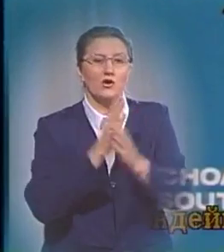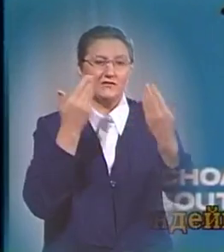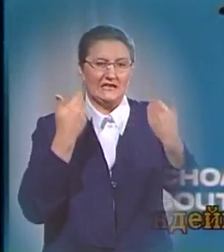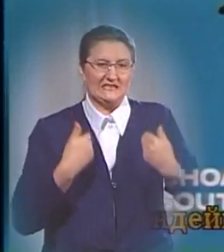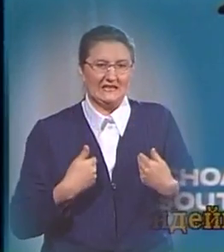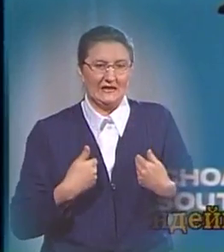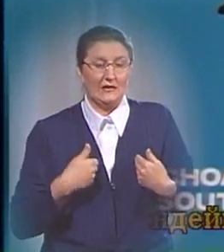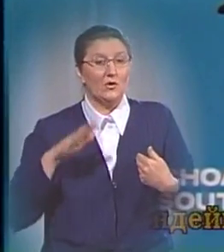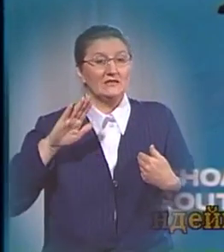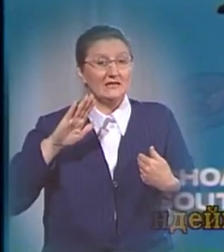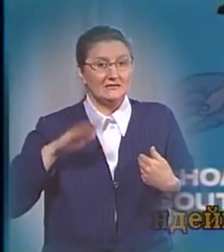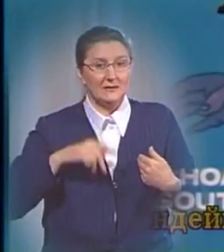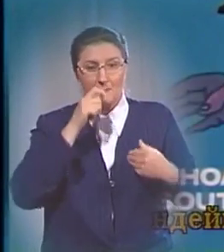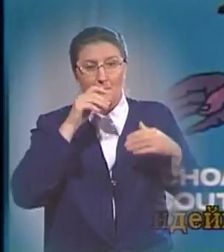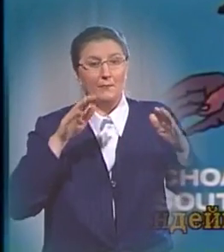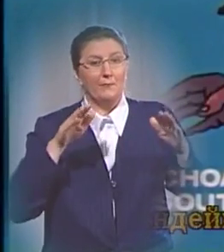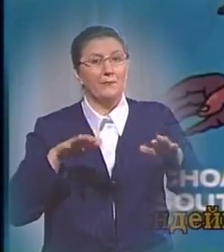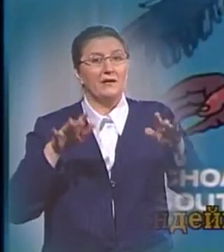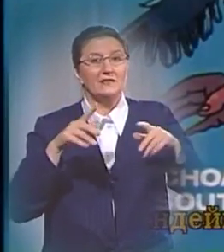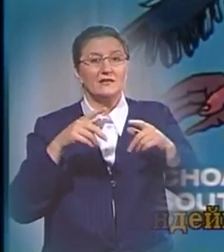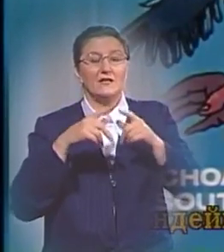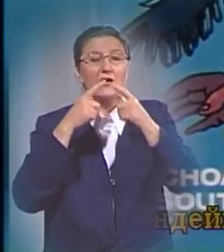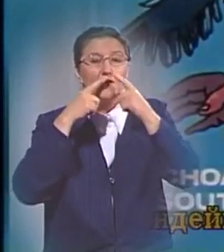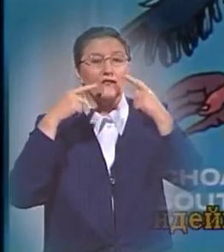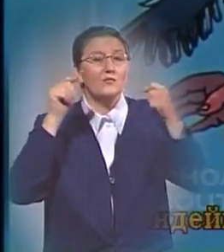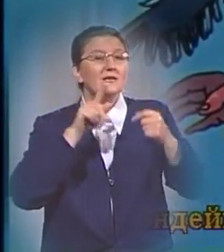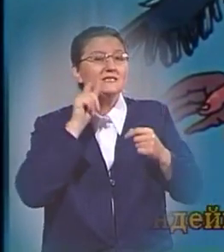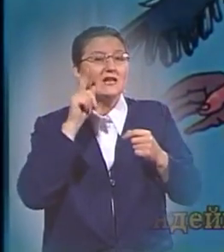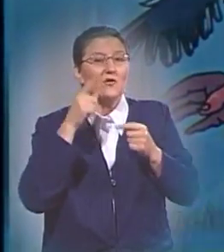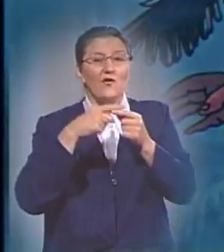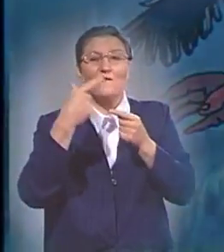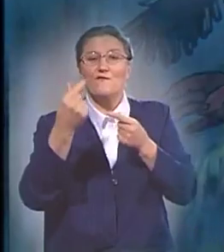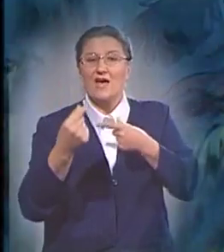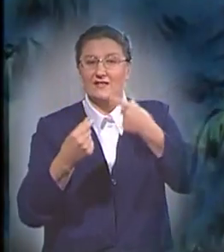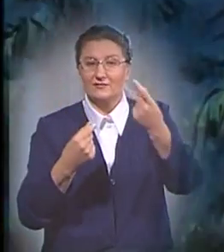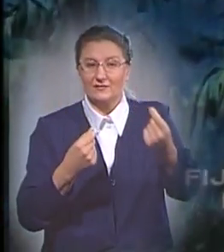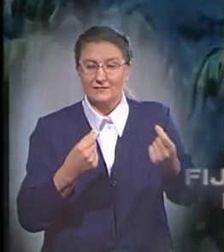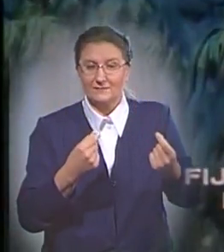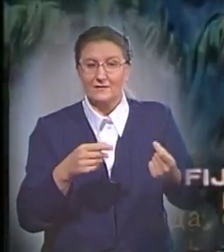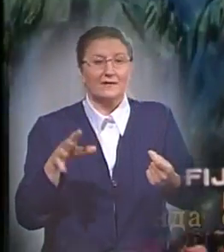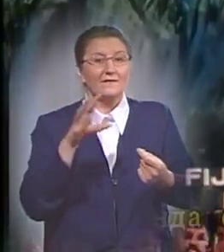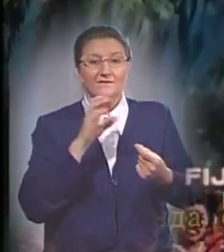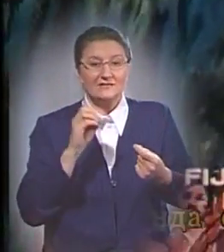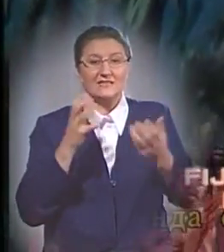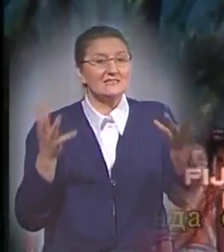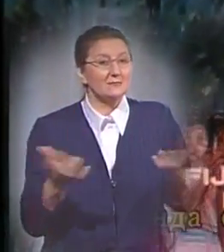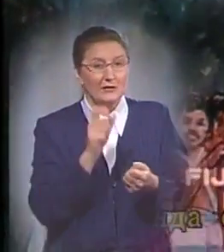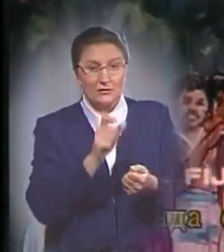Но затем прилетел, держа в клюве зеленую ветвь. Все спасшиеся, а их было